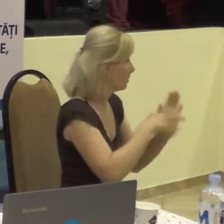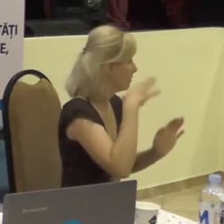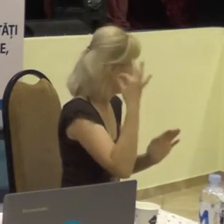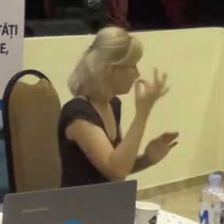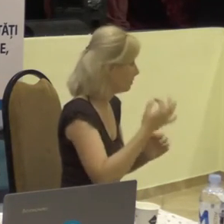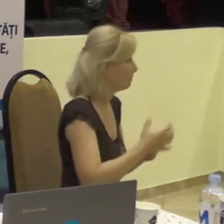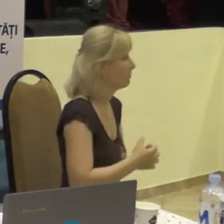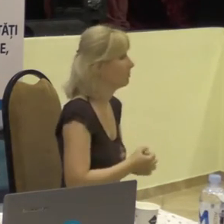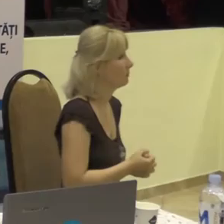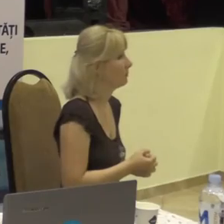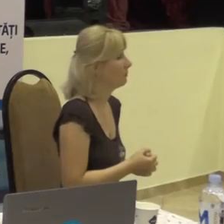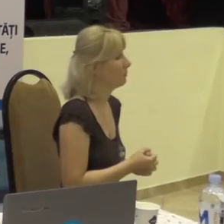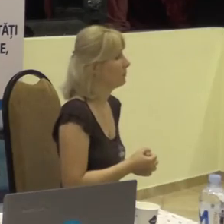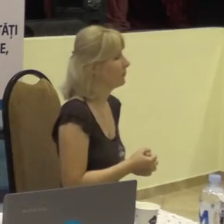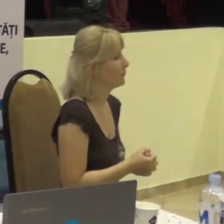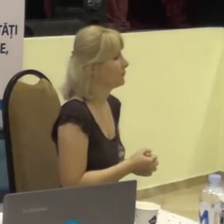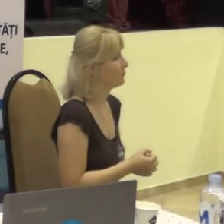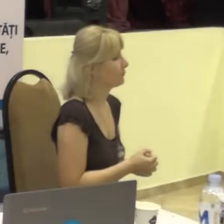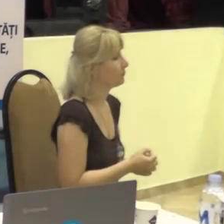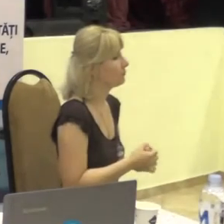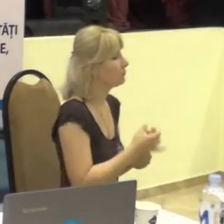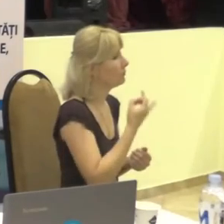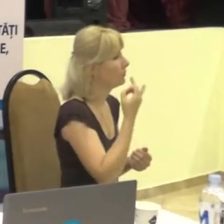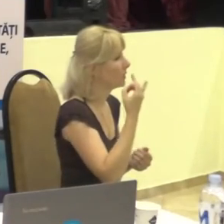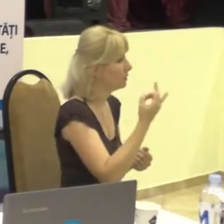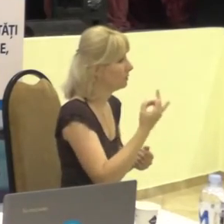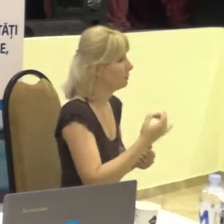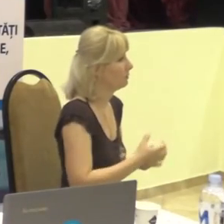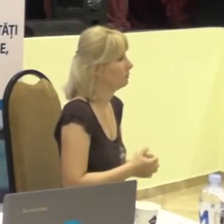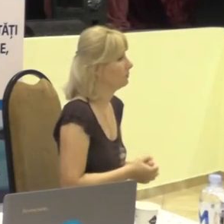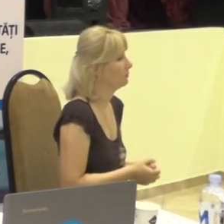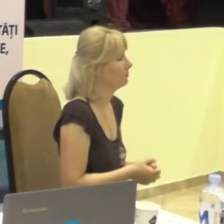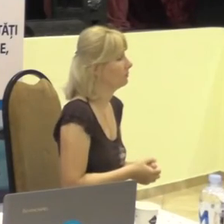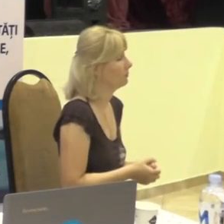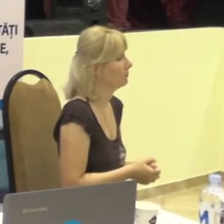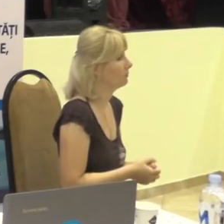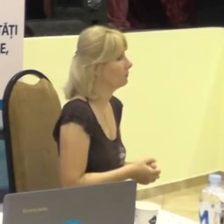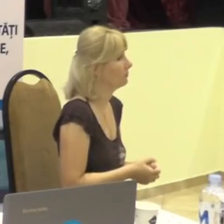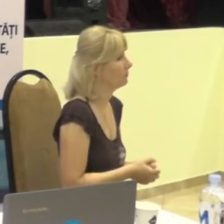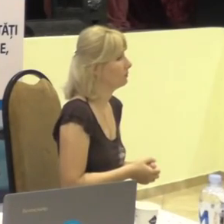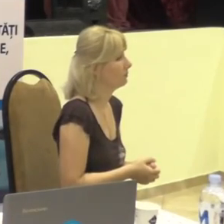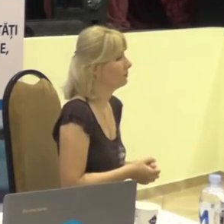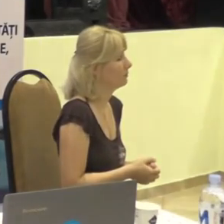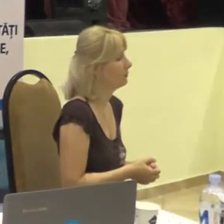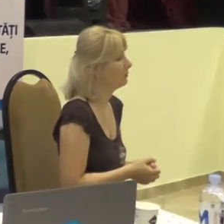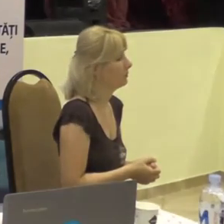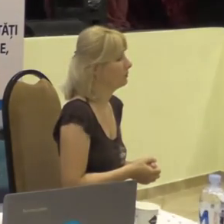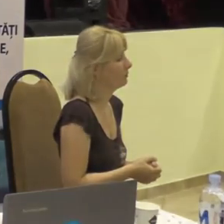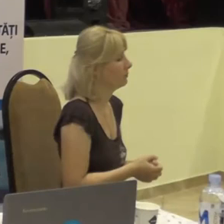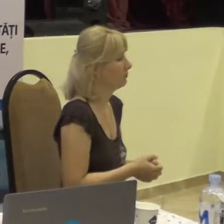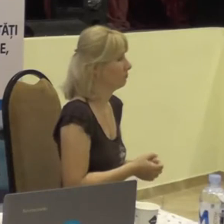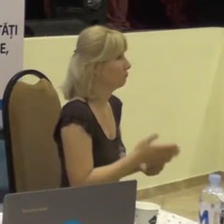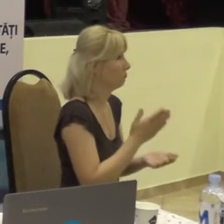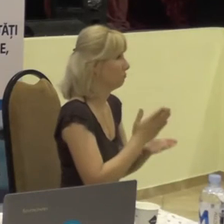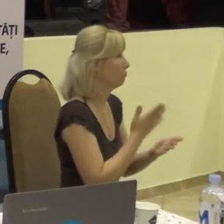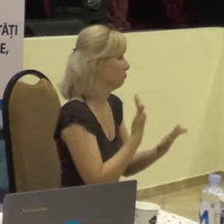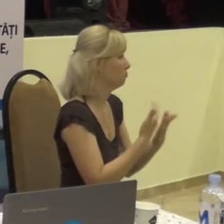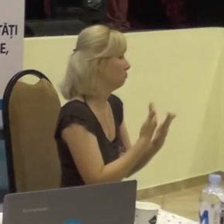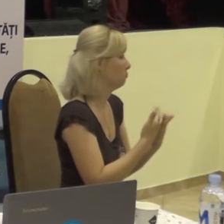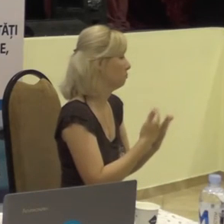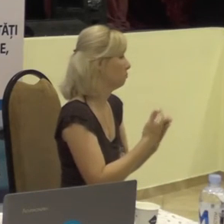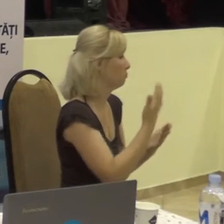și sunt în jurul la